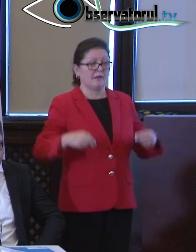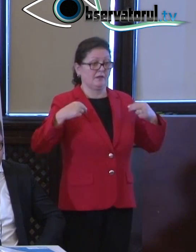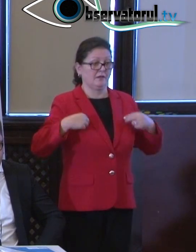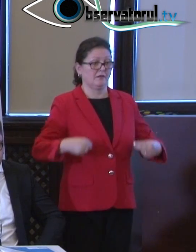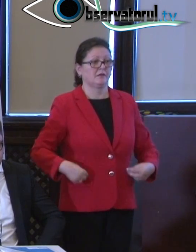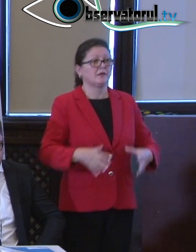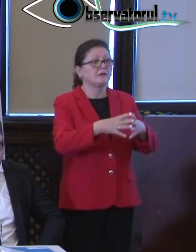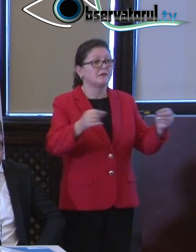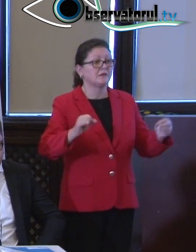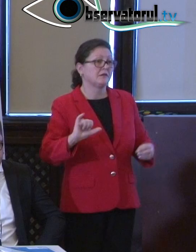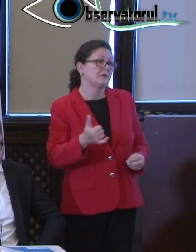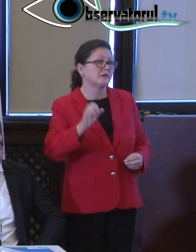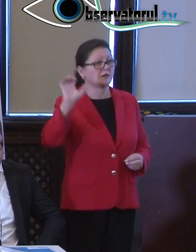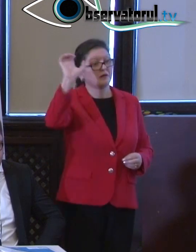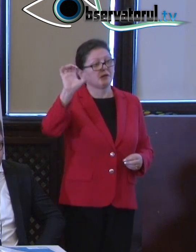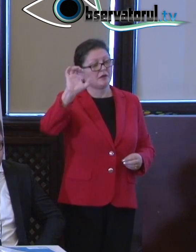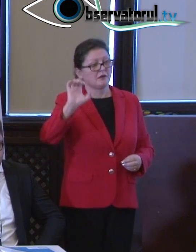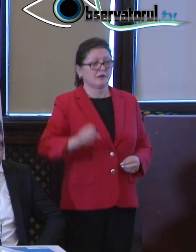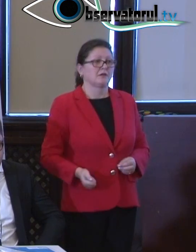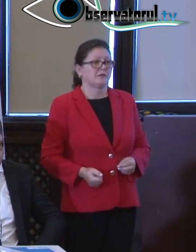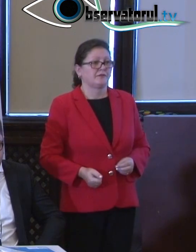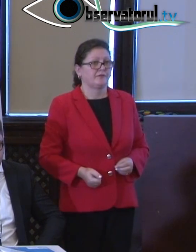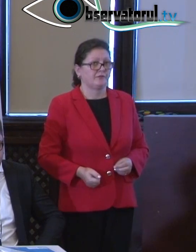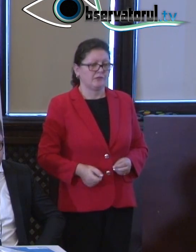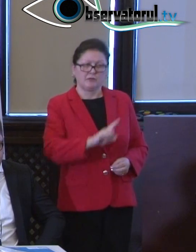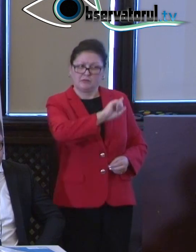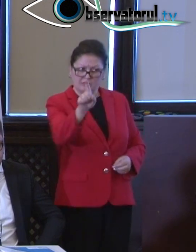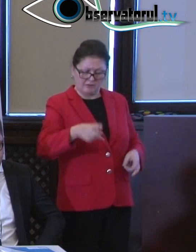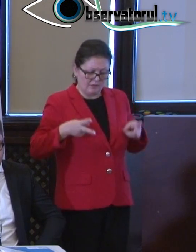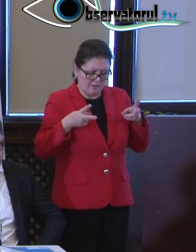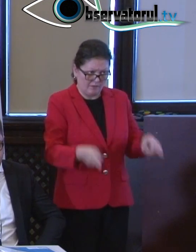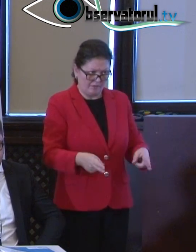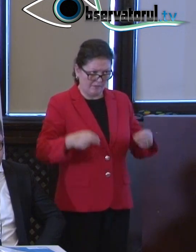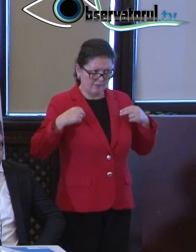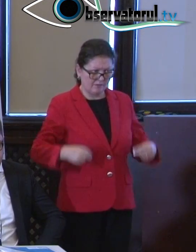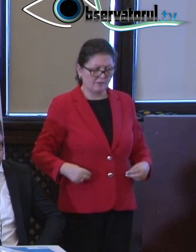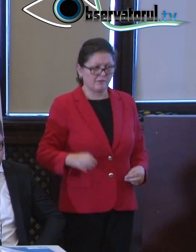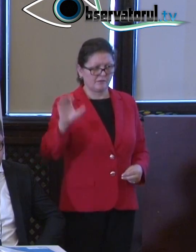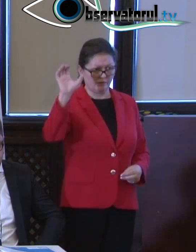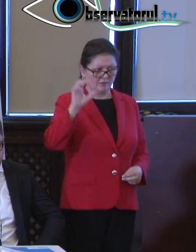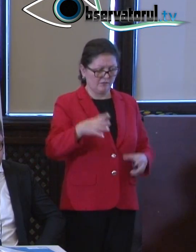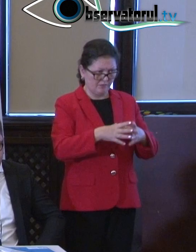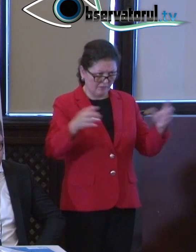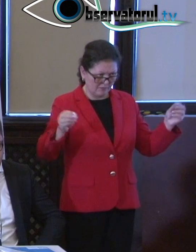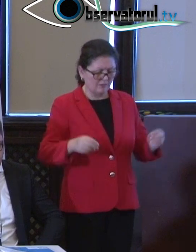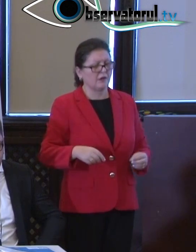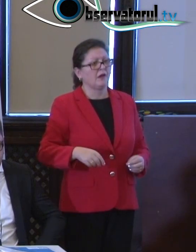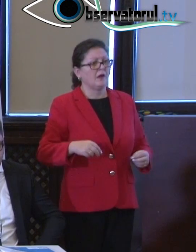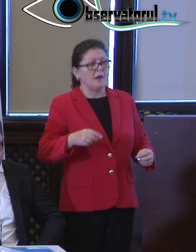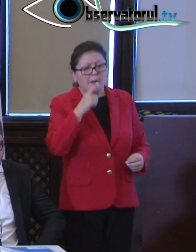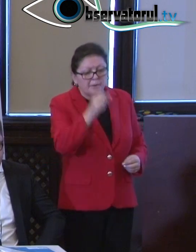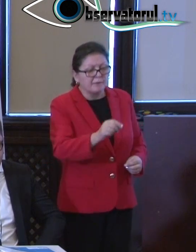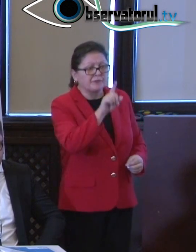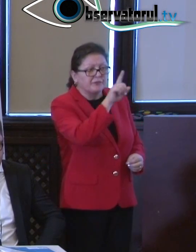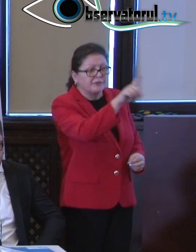parlamentarii europeni. Pentru că de mersul nu s-a oprit în Parlamentul României. Propunerile de la dumneavoastră au plecat către parlamentarii